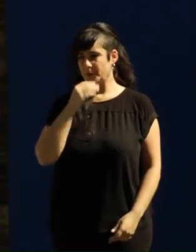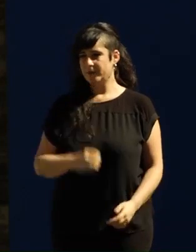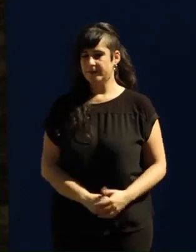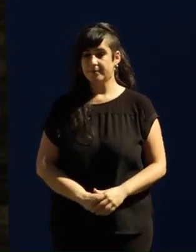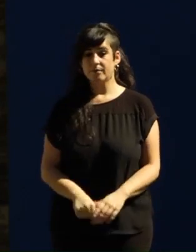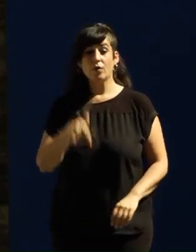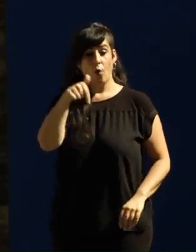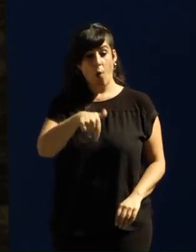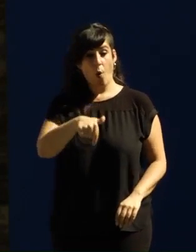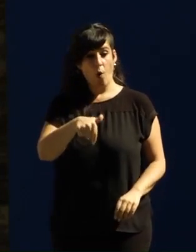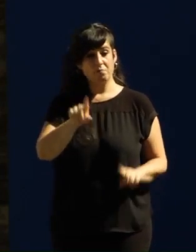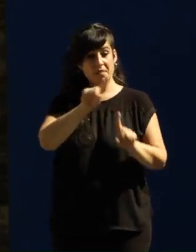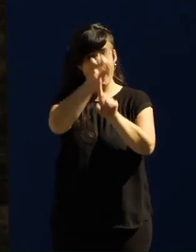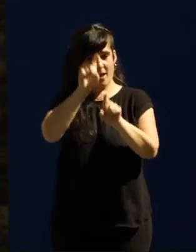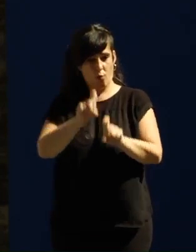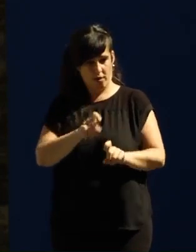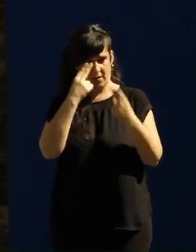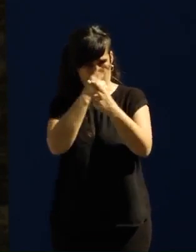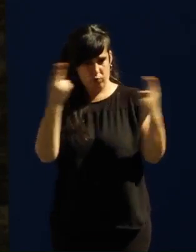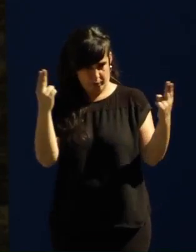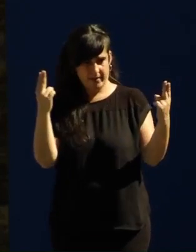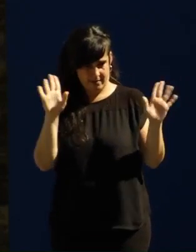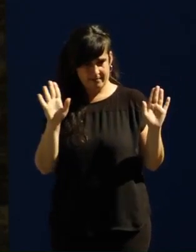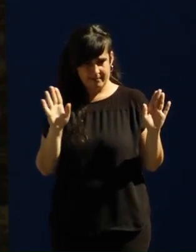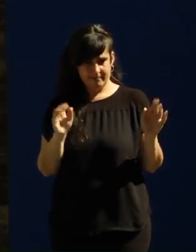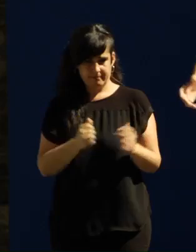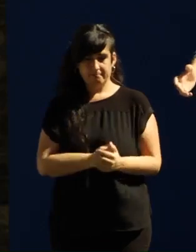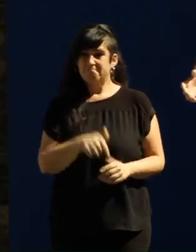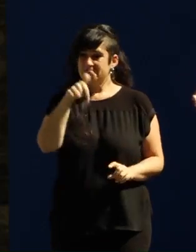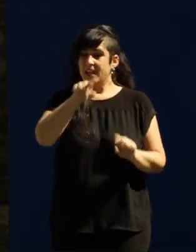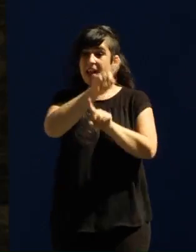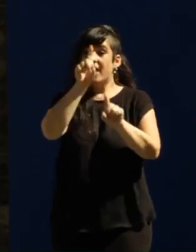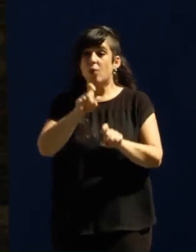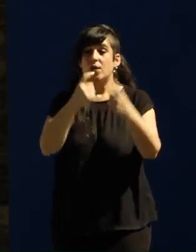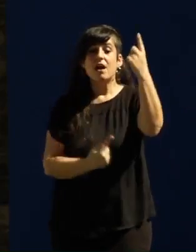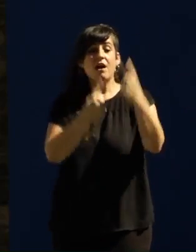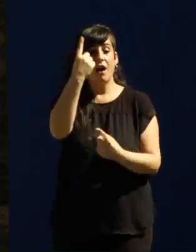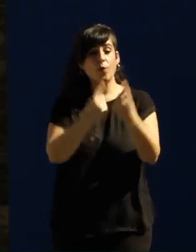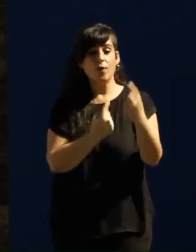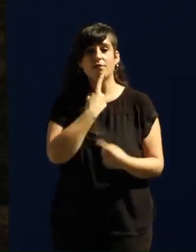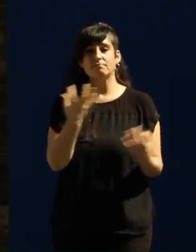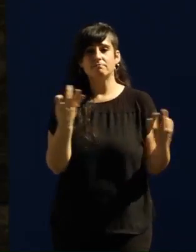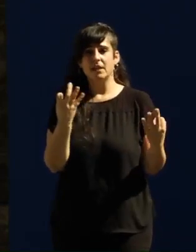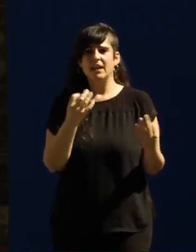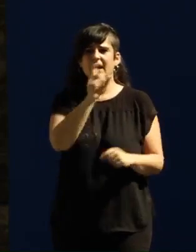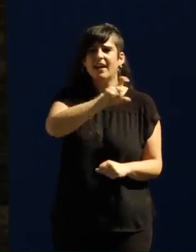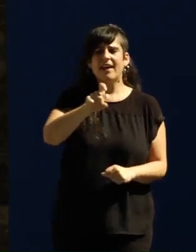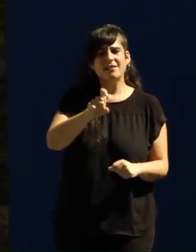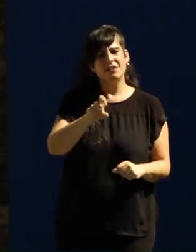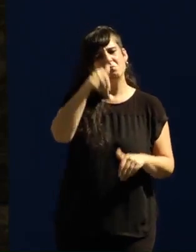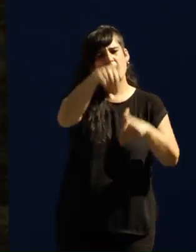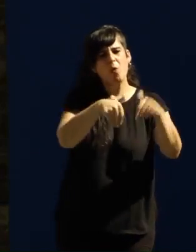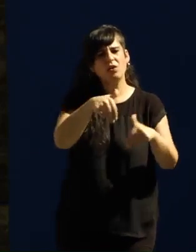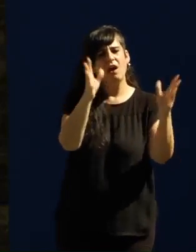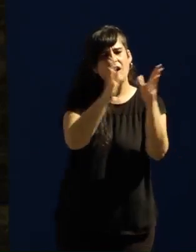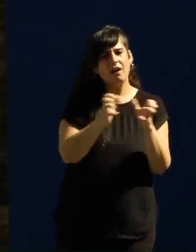Hoy es día de encuestas, hoy es un día en el que salen encuestas que algunas dicen lo que la gente quiere votar y otras le dicen a la gente lo